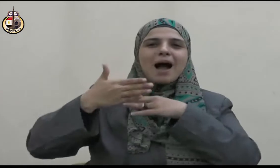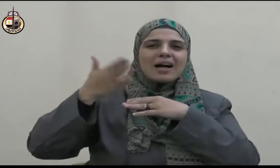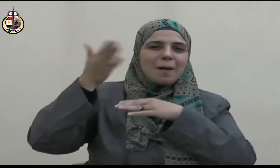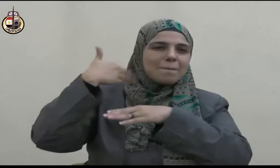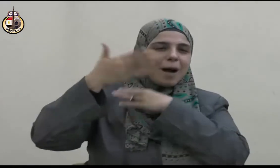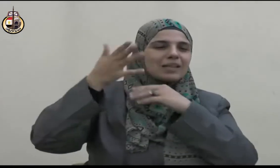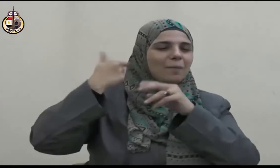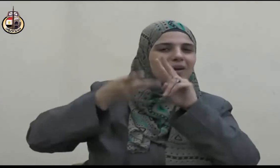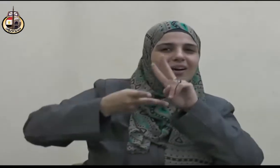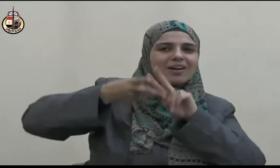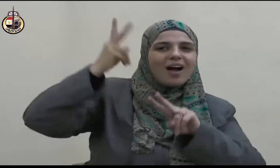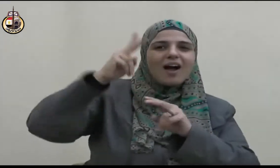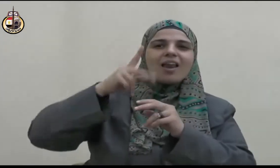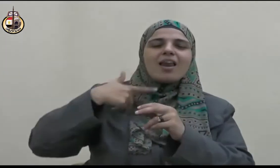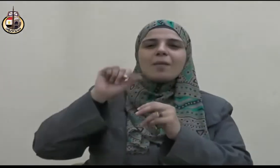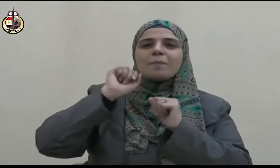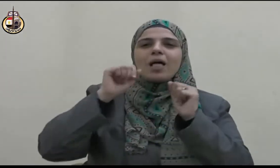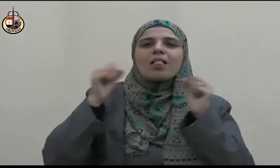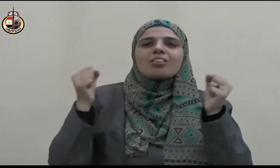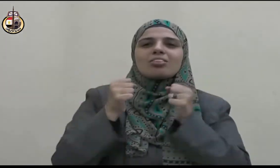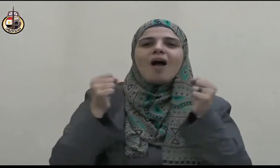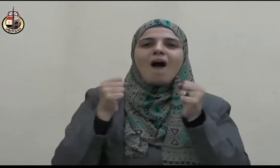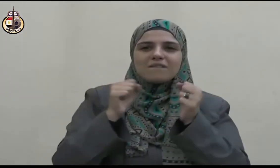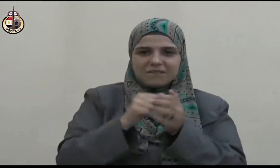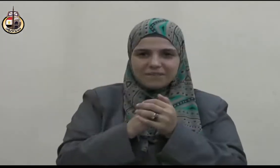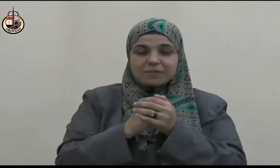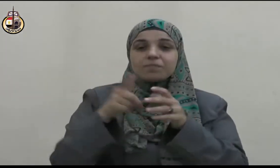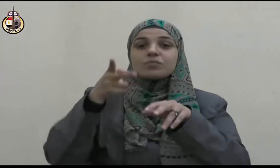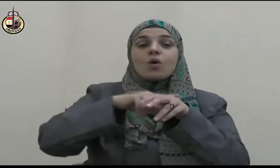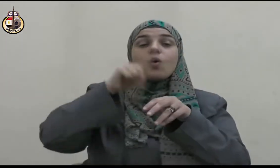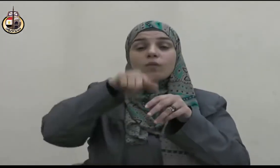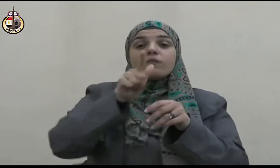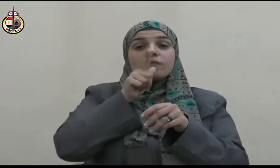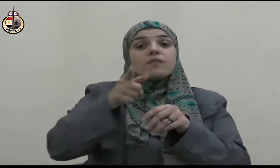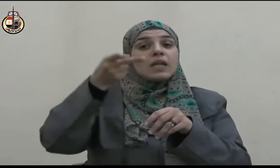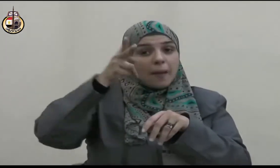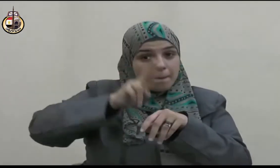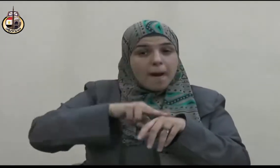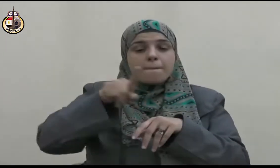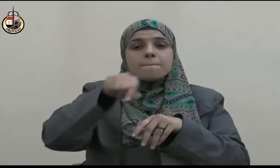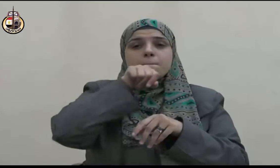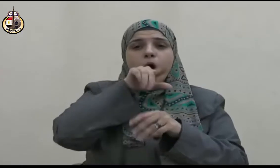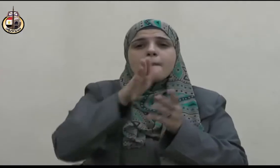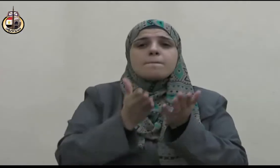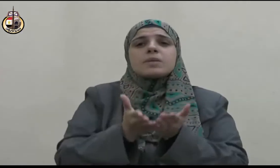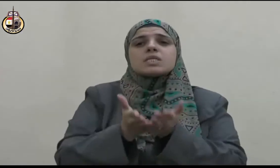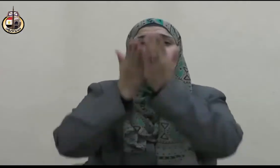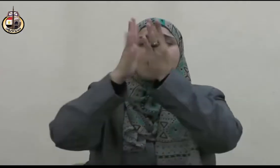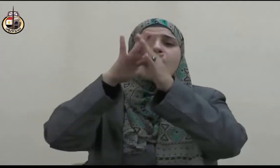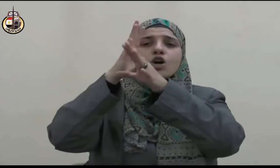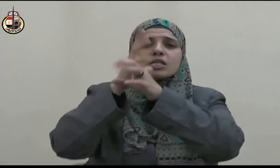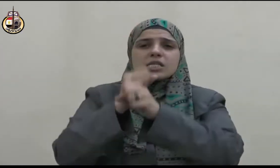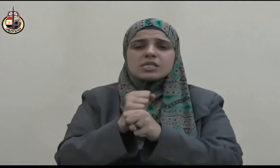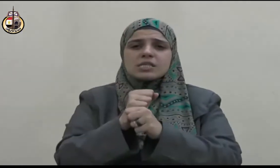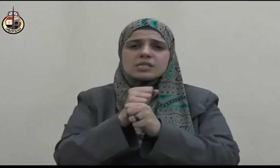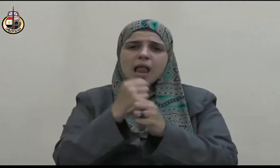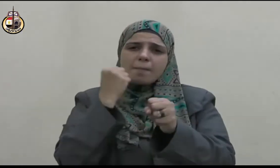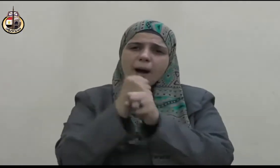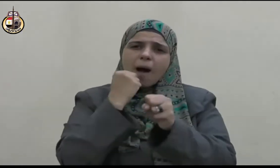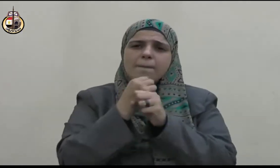فقال صلى الله عليه وسلم إن صرفا نفي لهم بعهدهم ونستعين الله